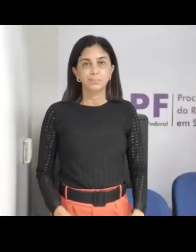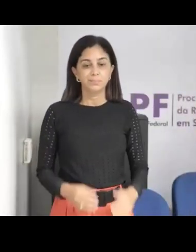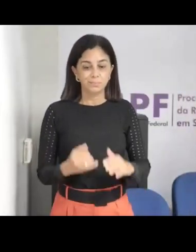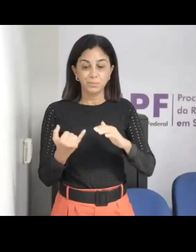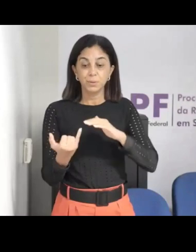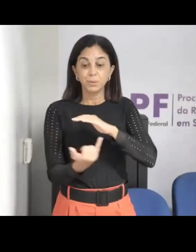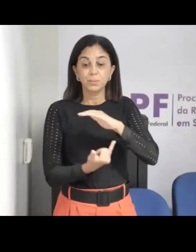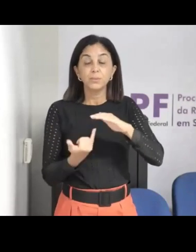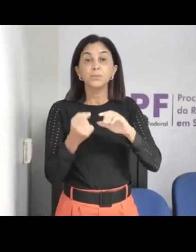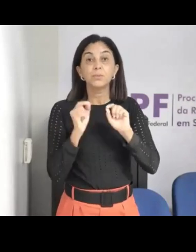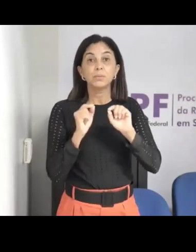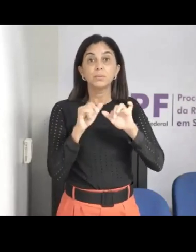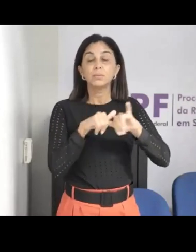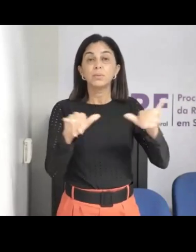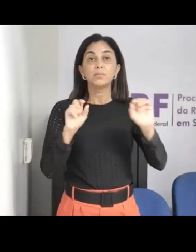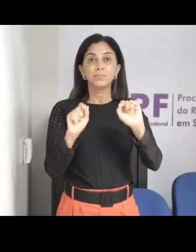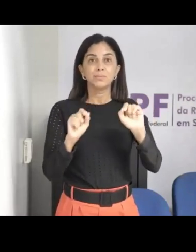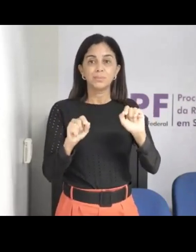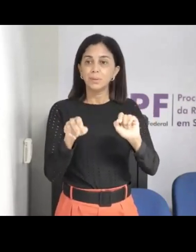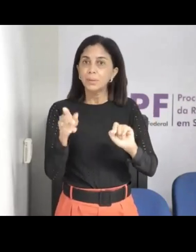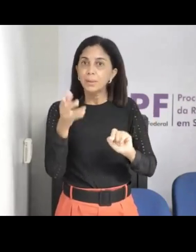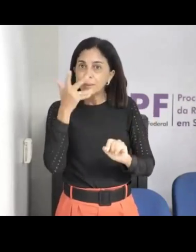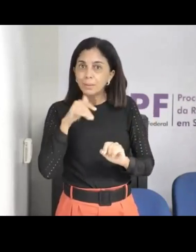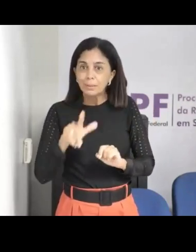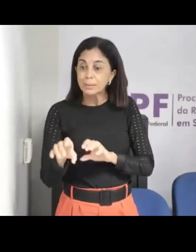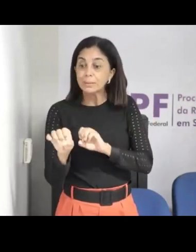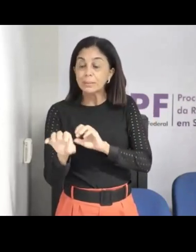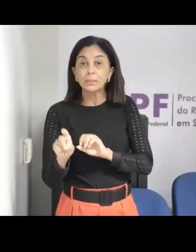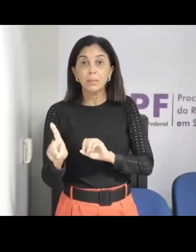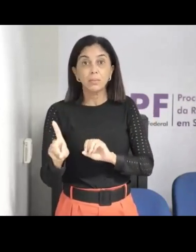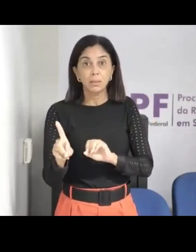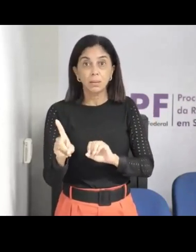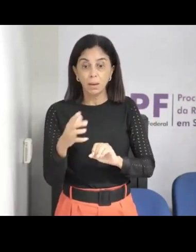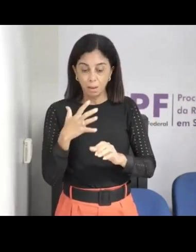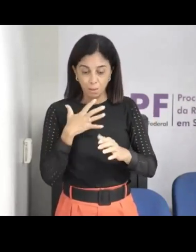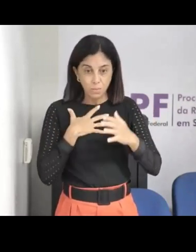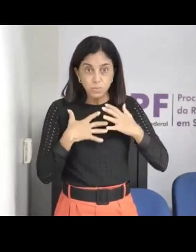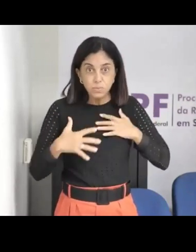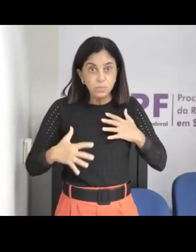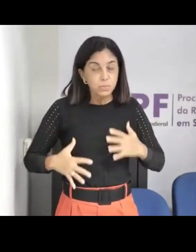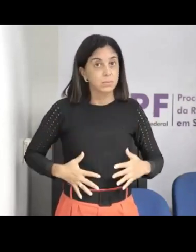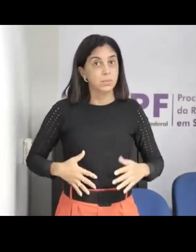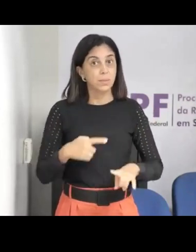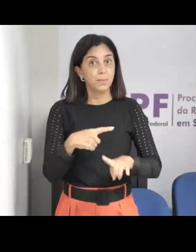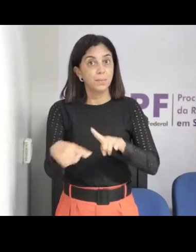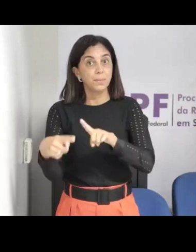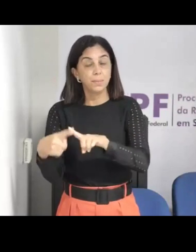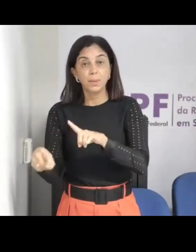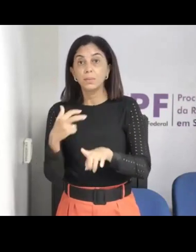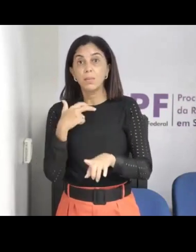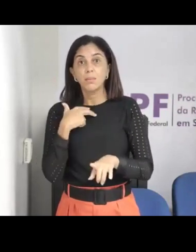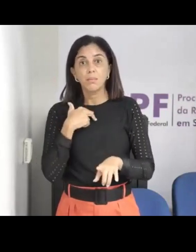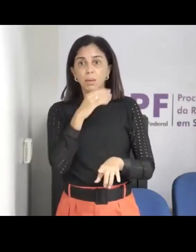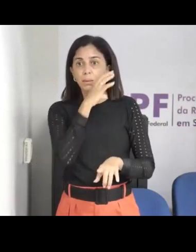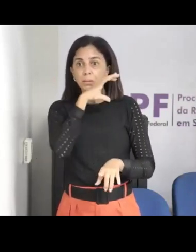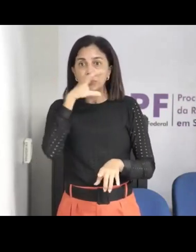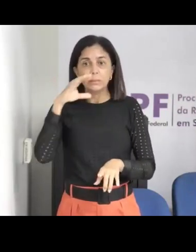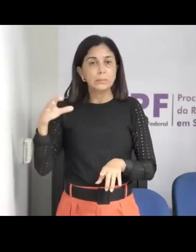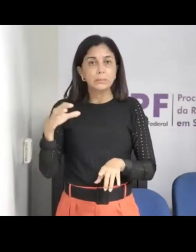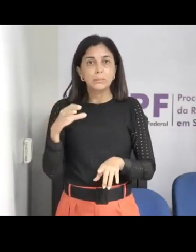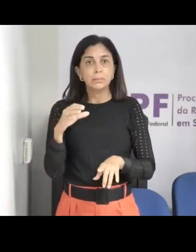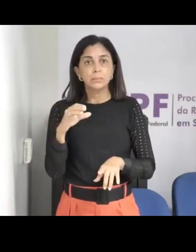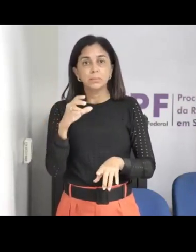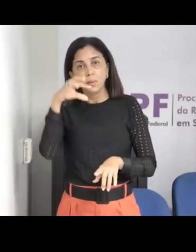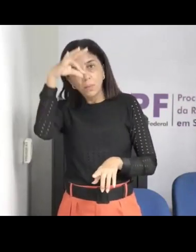pode tocar no corpinho dela sem a permissão dela, que, é, a gente tem até um joguinho que sempre faz, que é o semáforo do toque, até